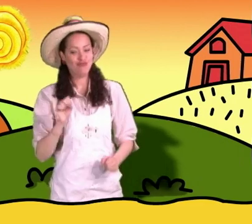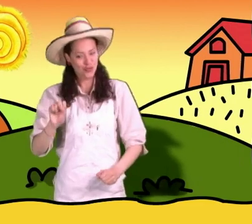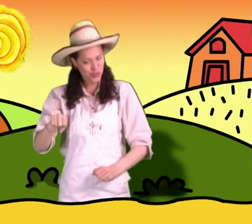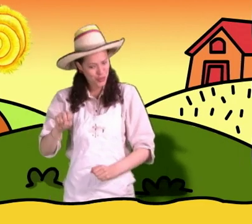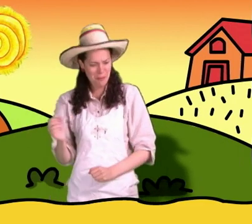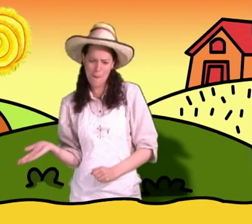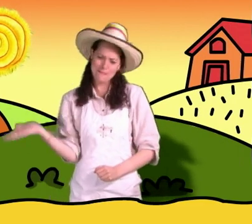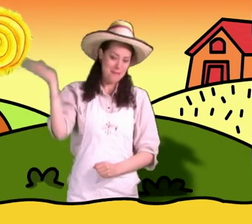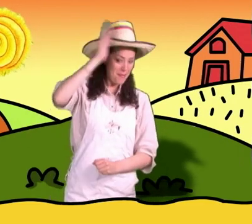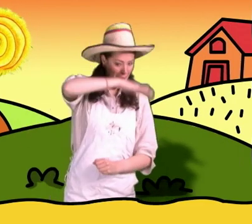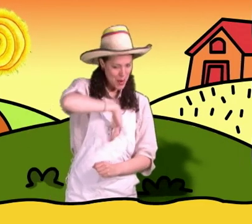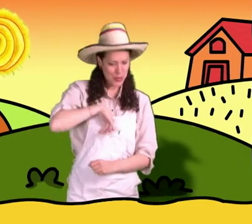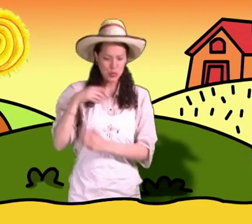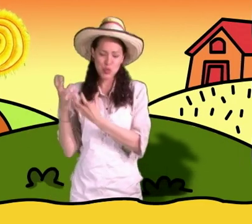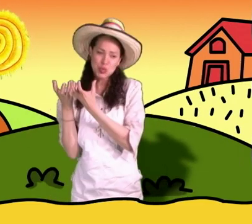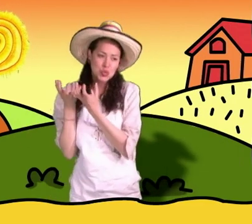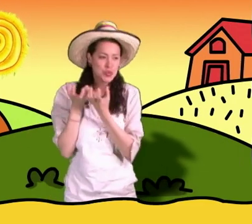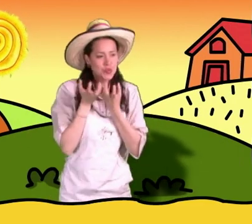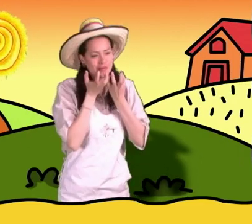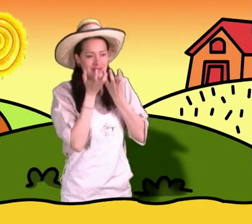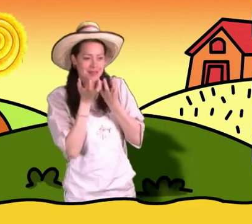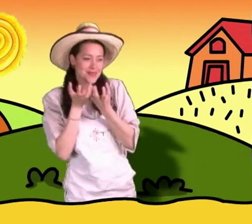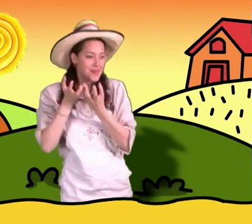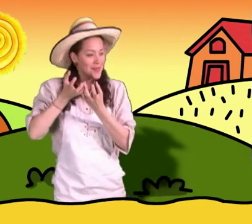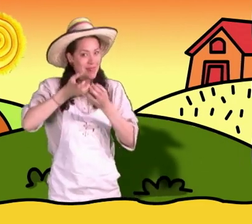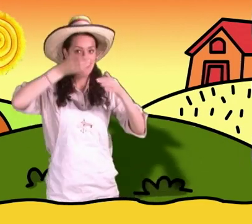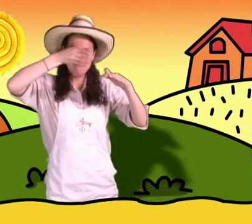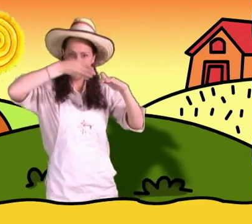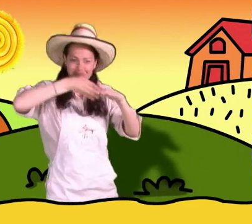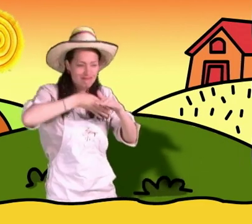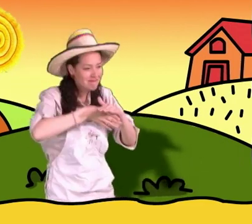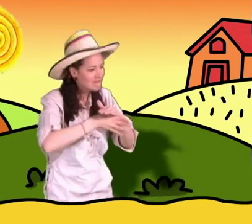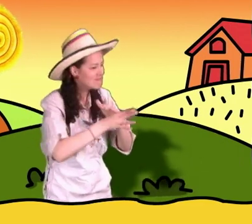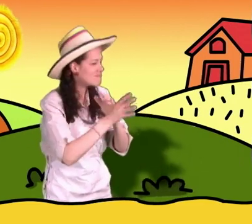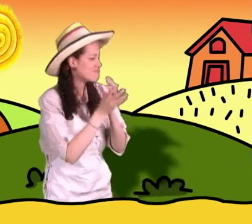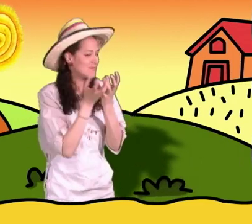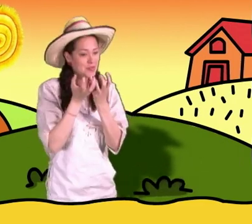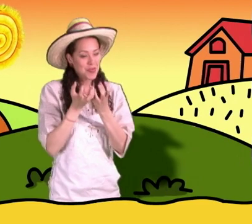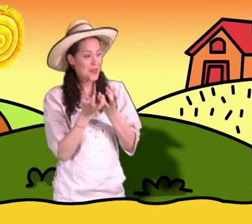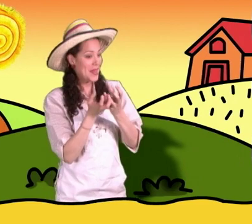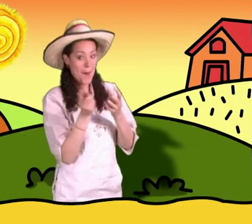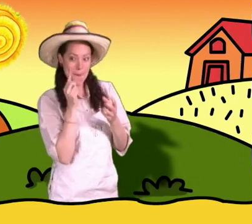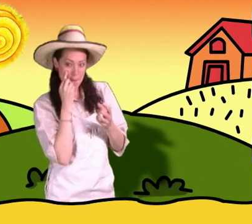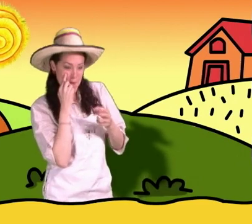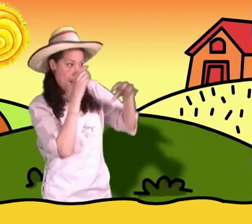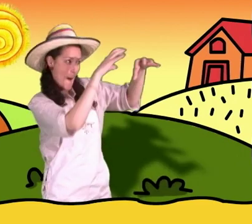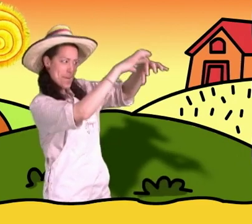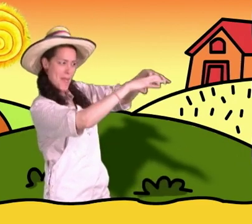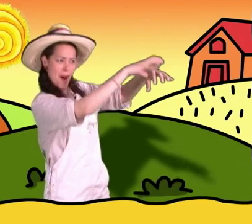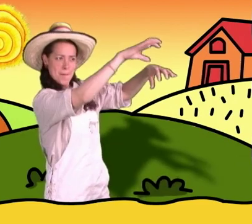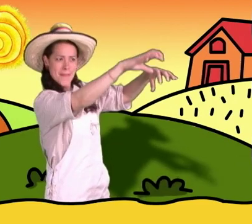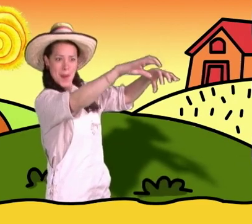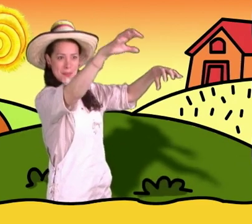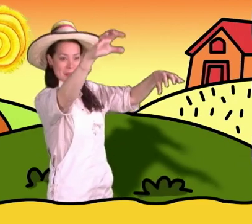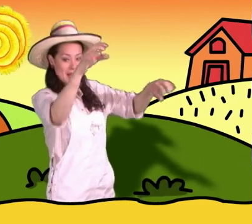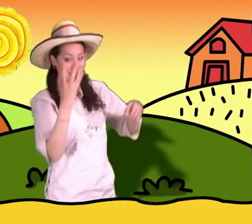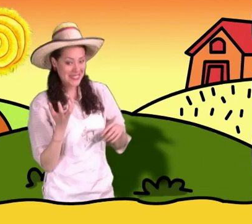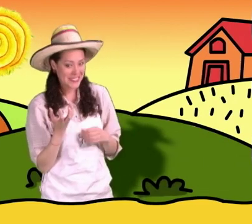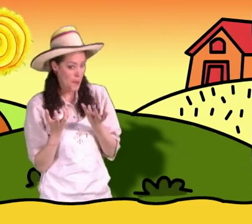¡Suscríbete al Entonces vamos a entrar en la granja. Bueno, miren, aquí